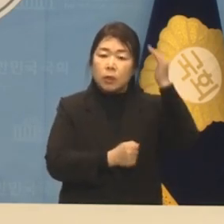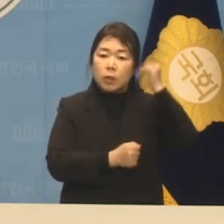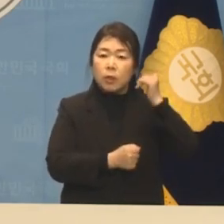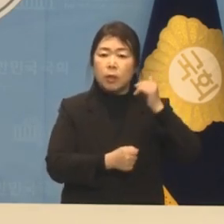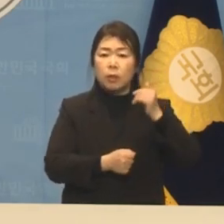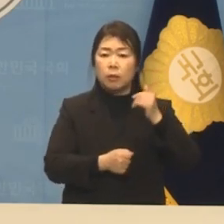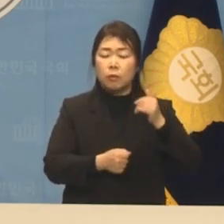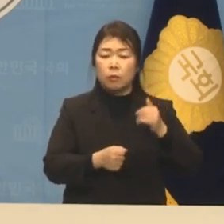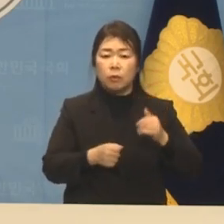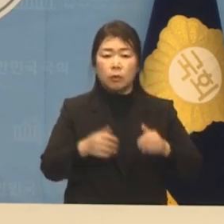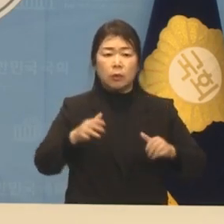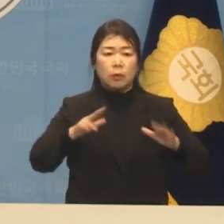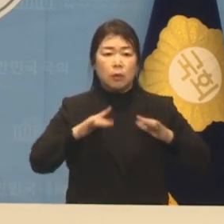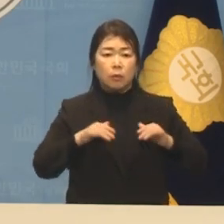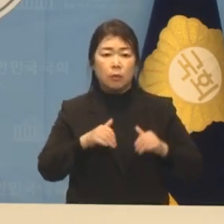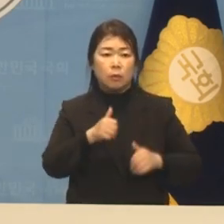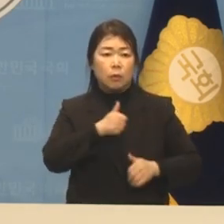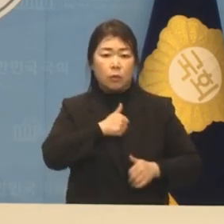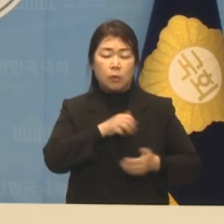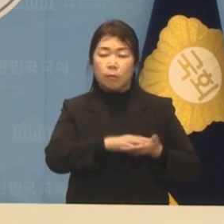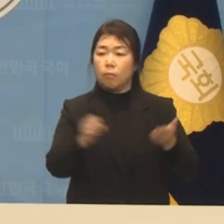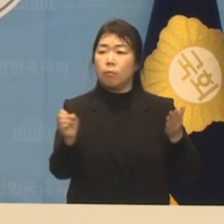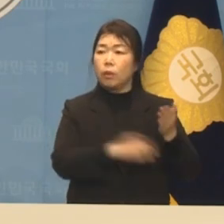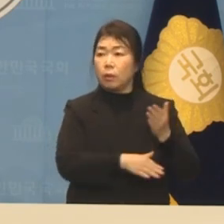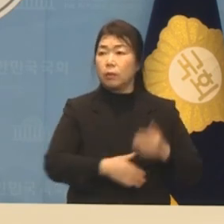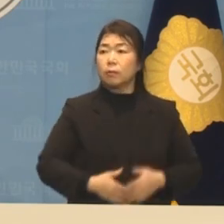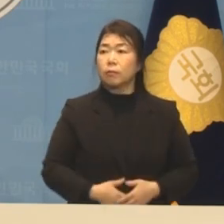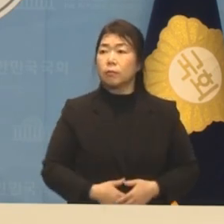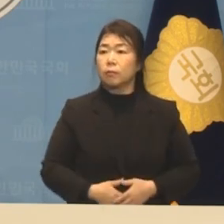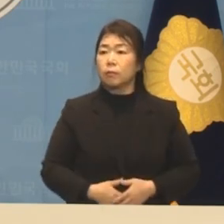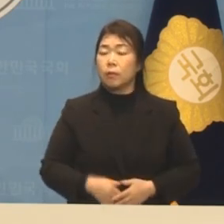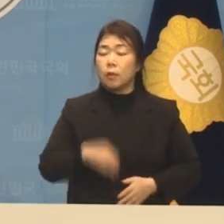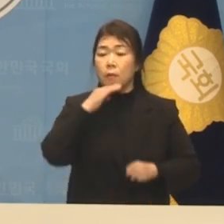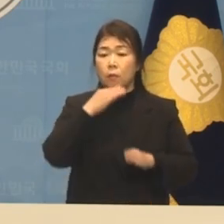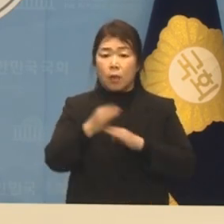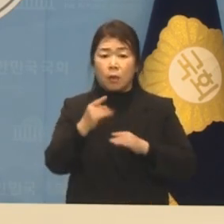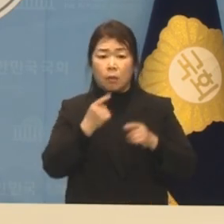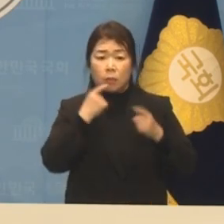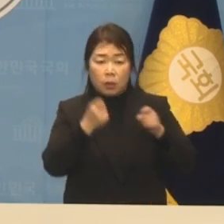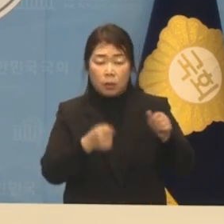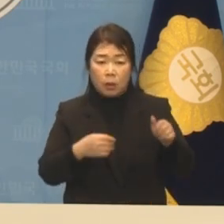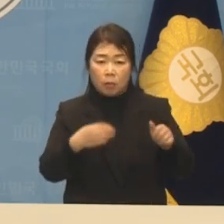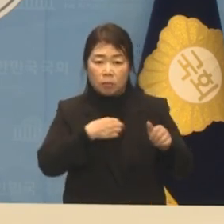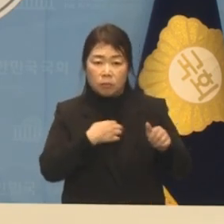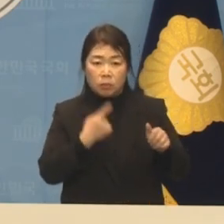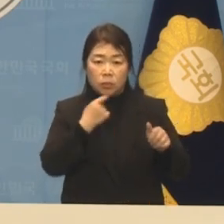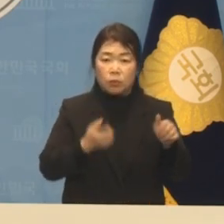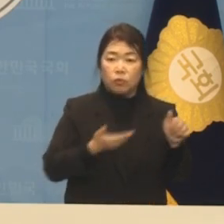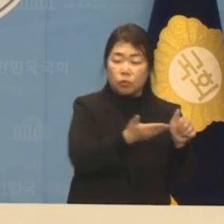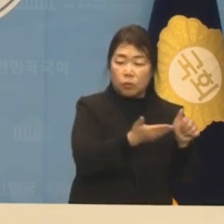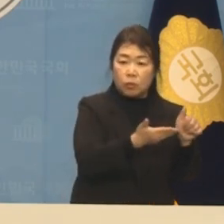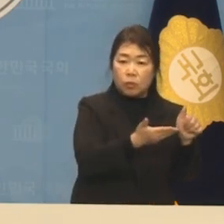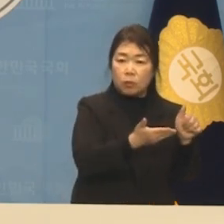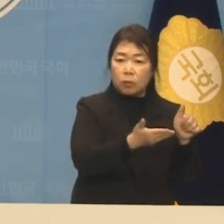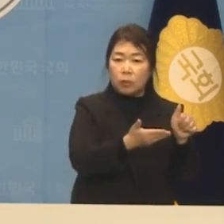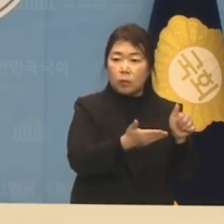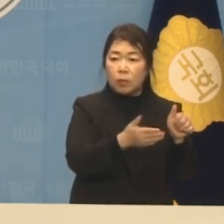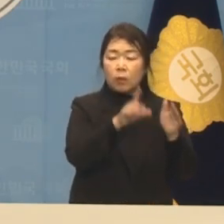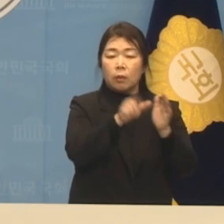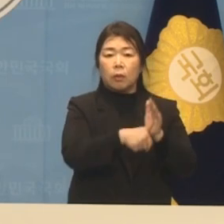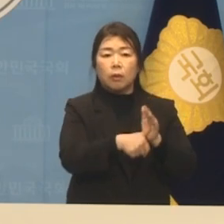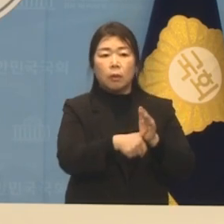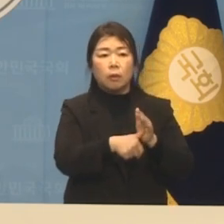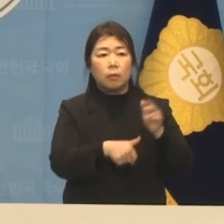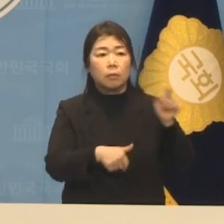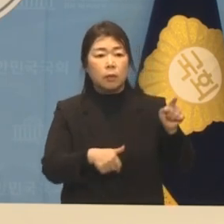있습니다. 북한을 자극해 용산 3분 내 핵무기로 섬멸 70시간 이내 한국 점령이라는 무자비한